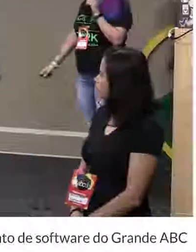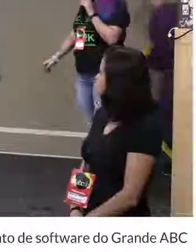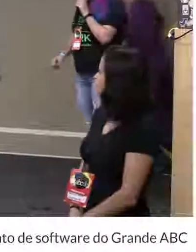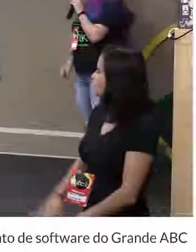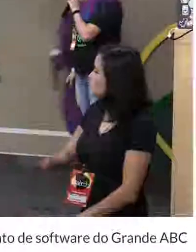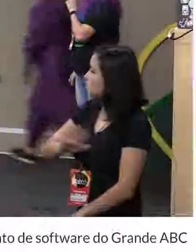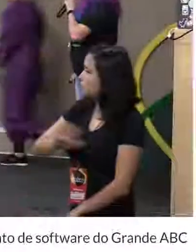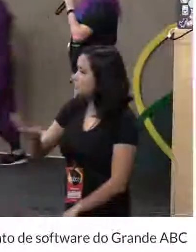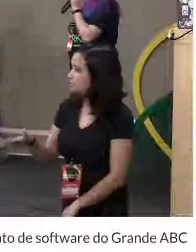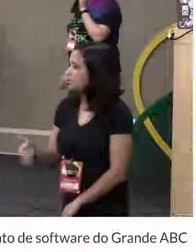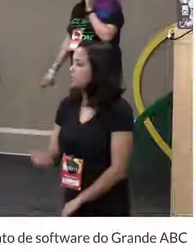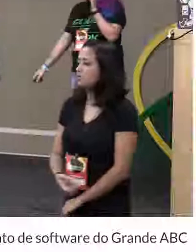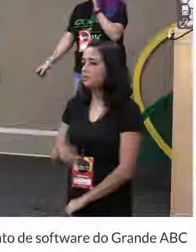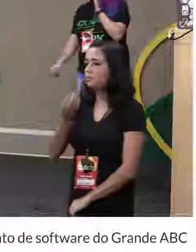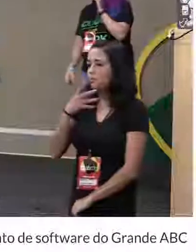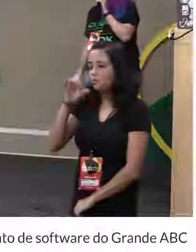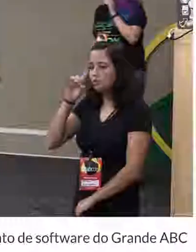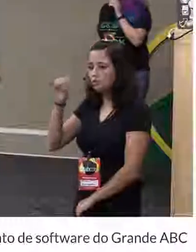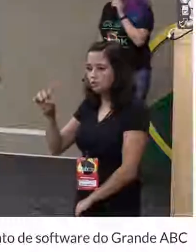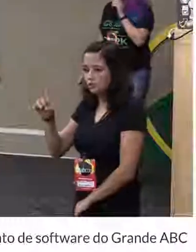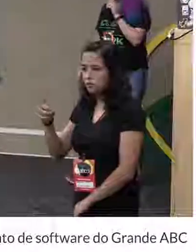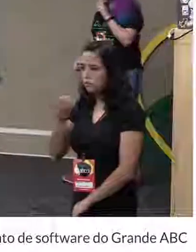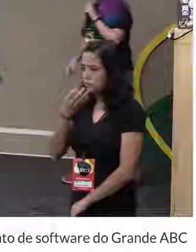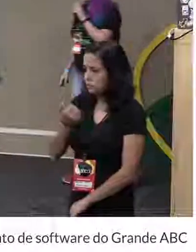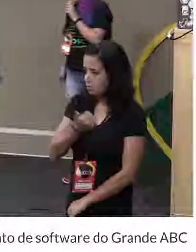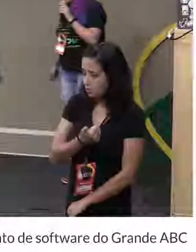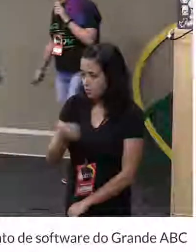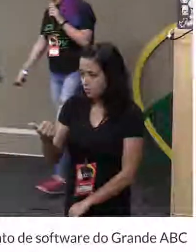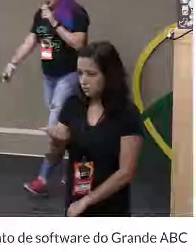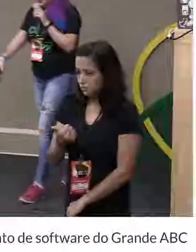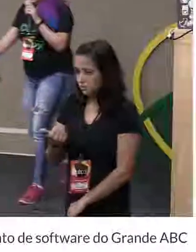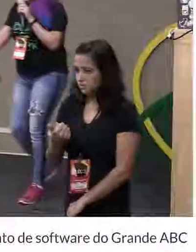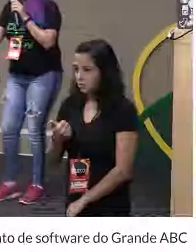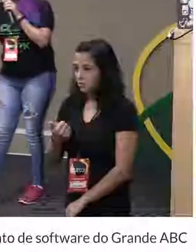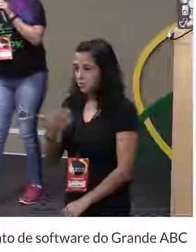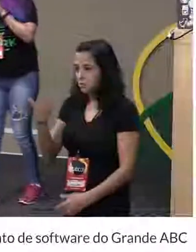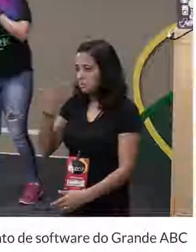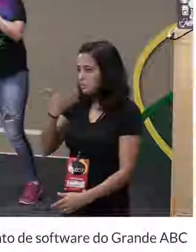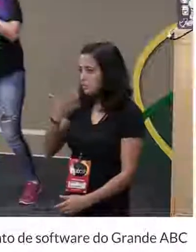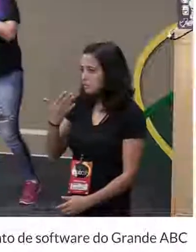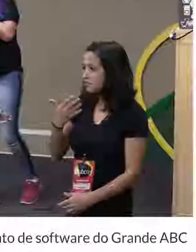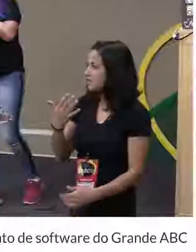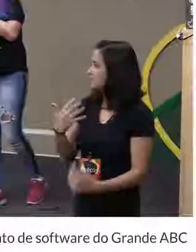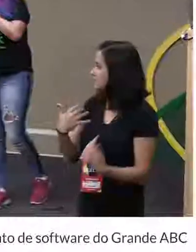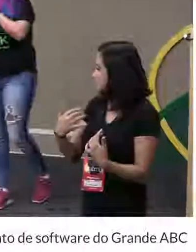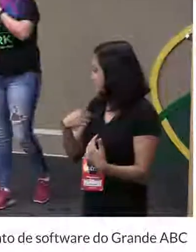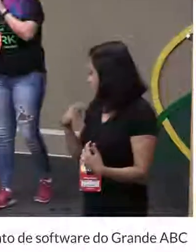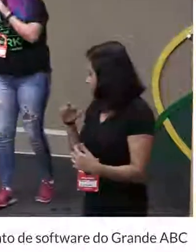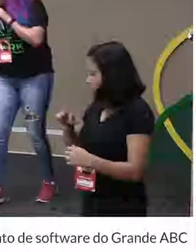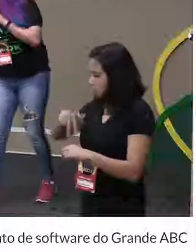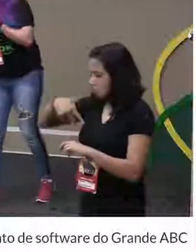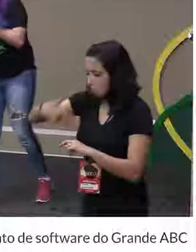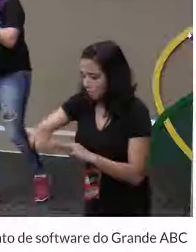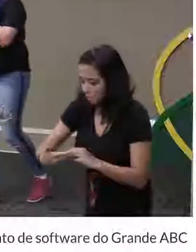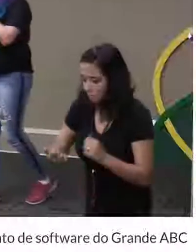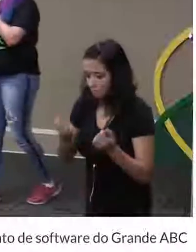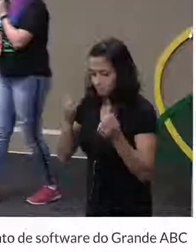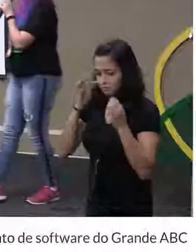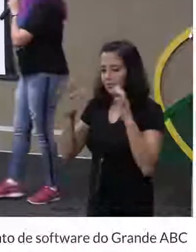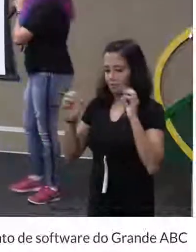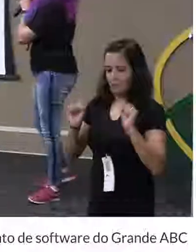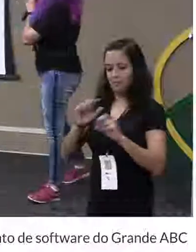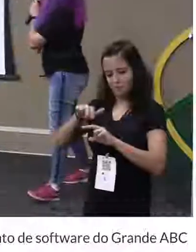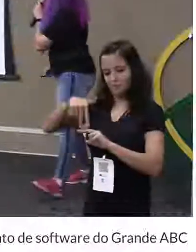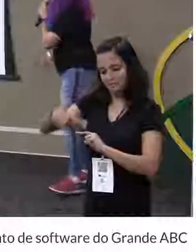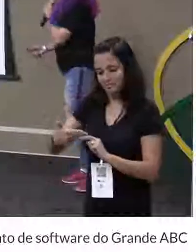Olá, bom dia, tudo bem? Gente, eu não vi isso aqui. A chance de eu cair aqui antes de eu olhar para baixo era